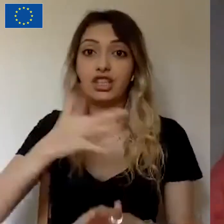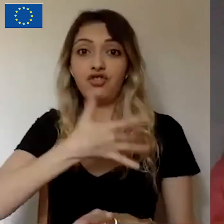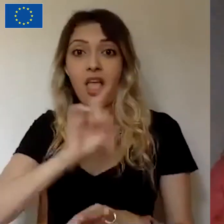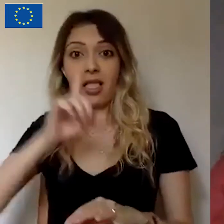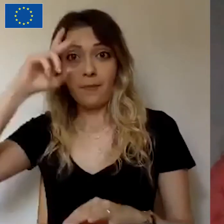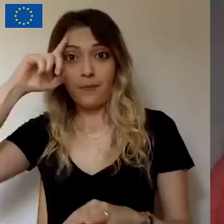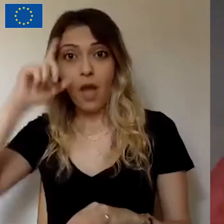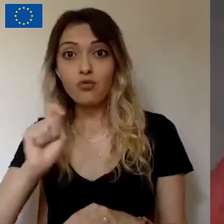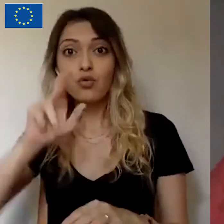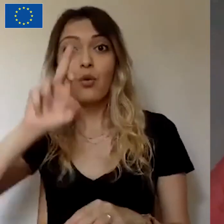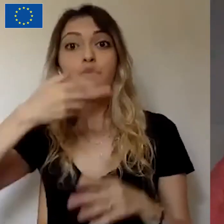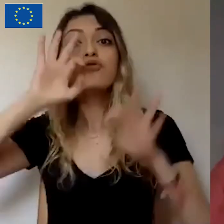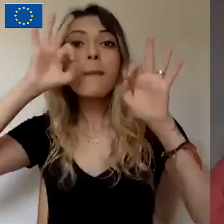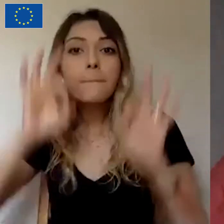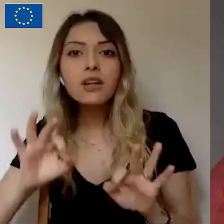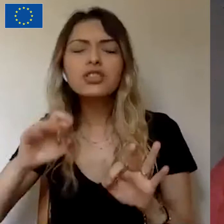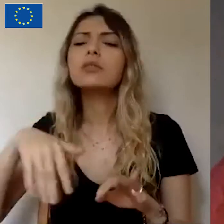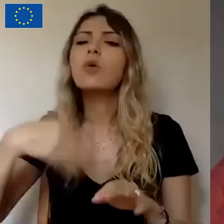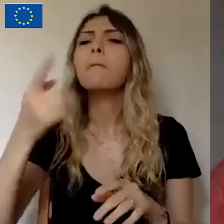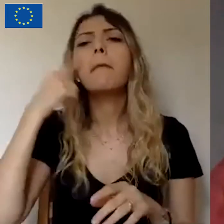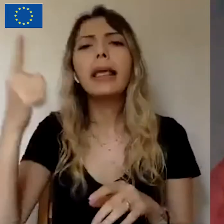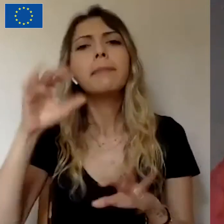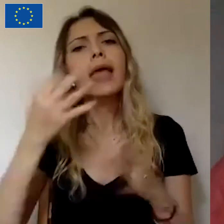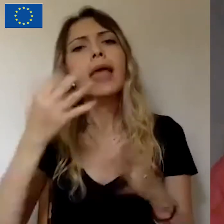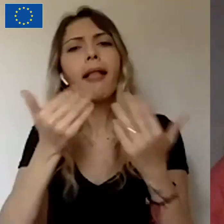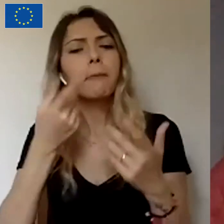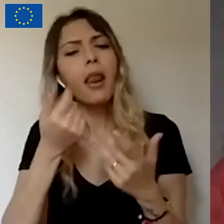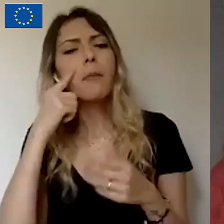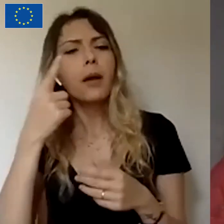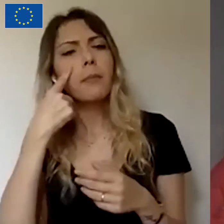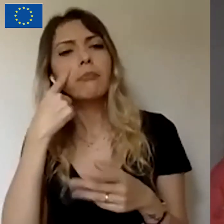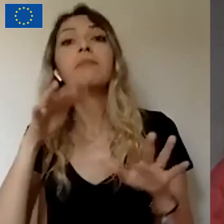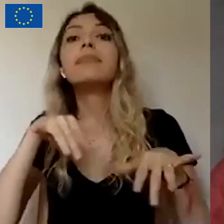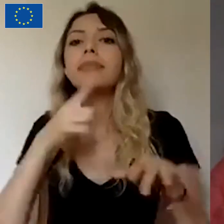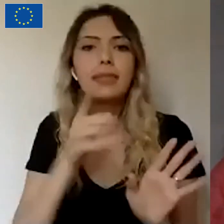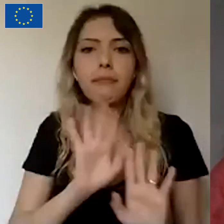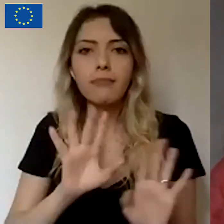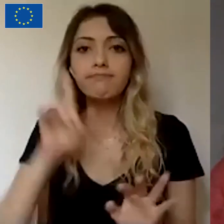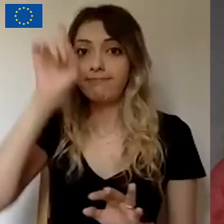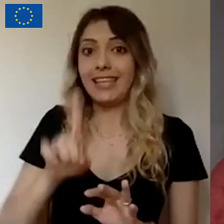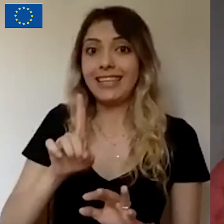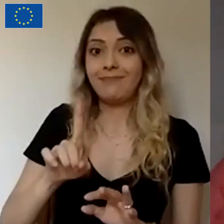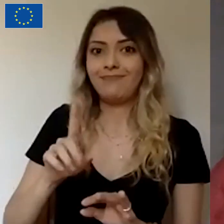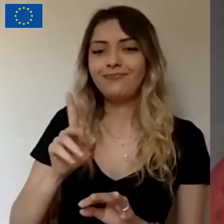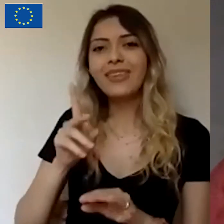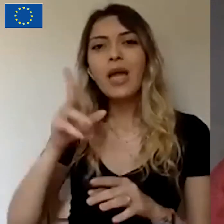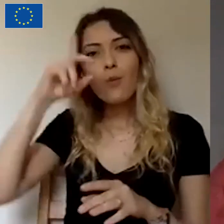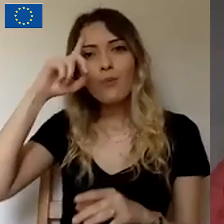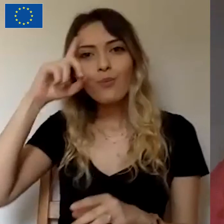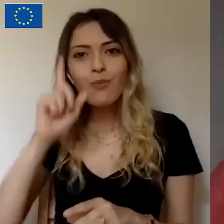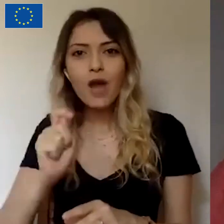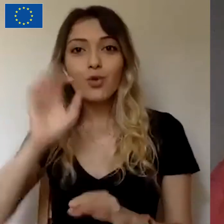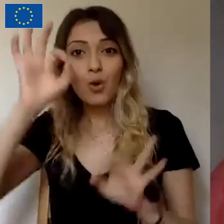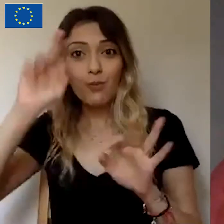neler geliyor. Ondan sonra kendi çevremle iletişime geçelim demek yerine. İlk canlıya çıkış anından